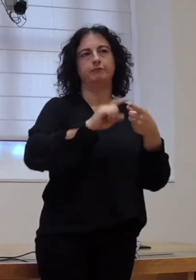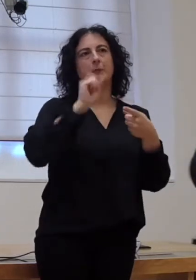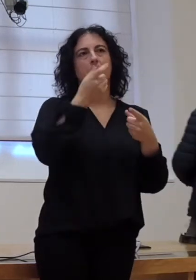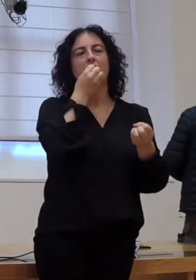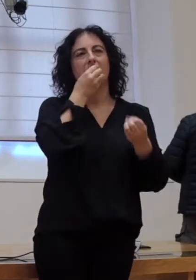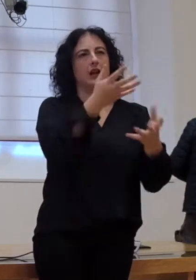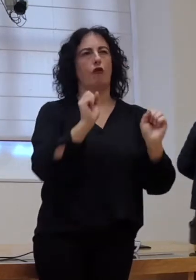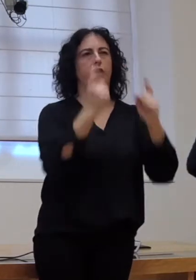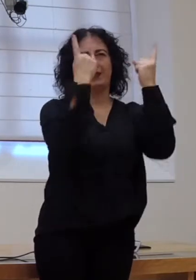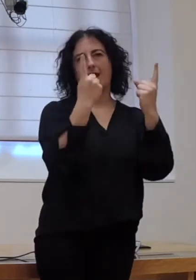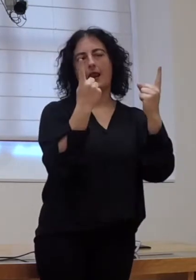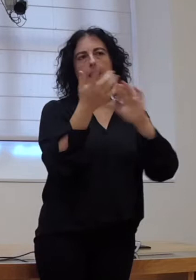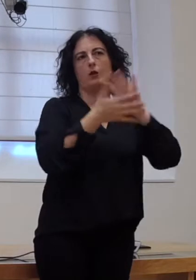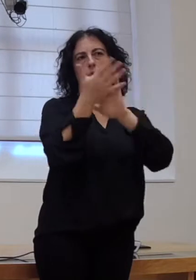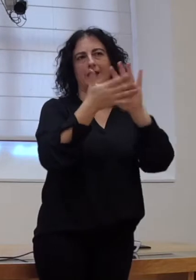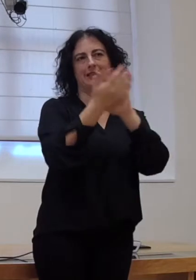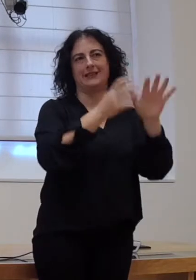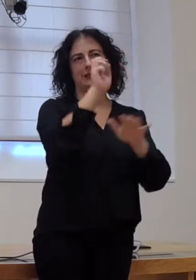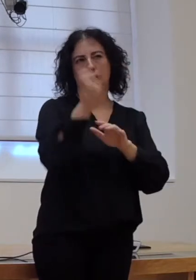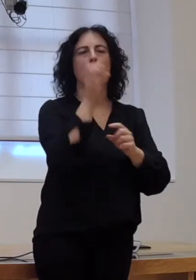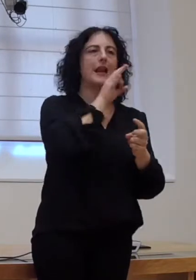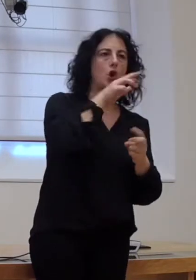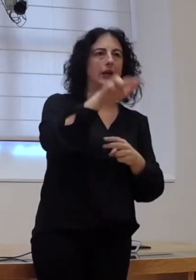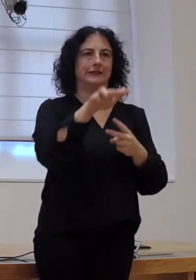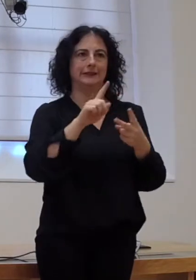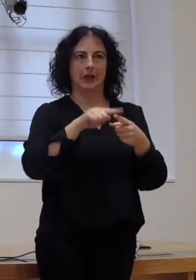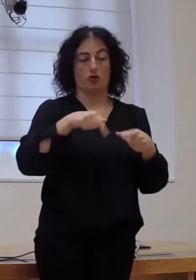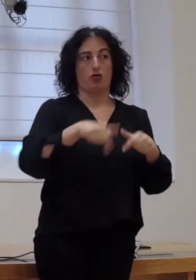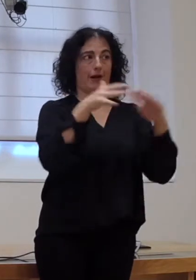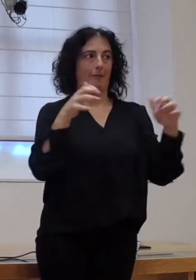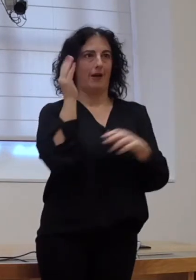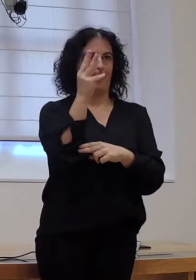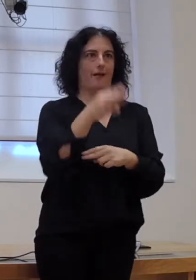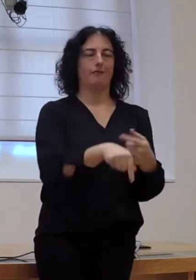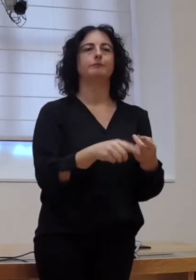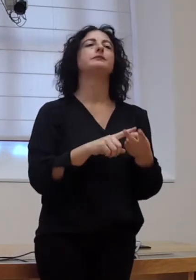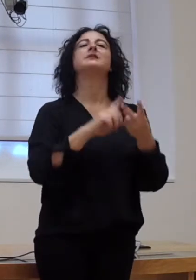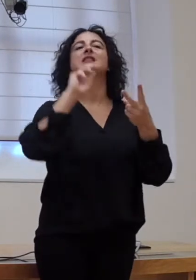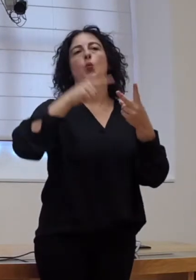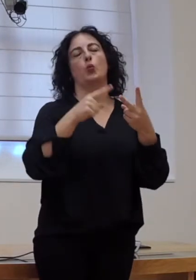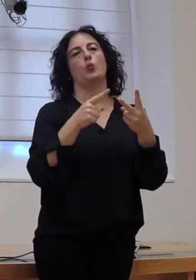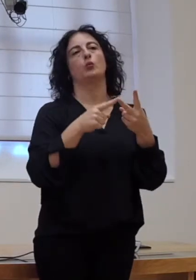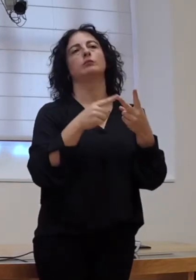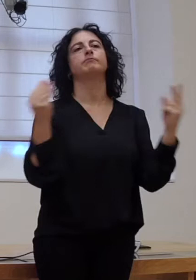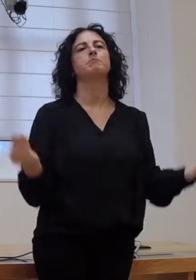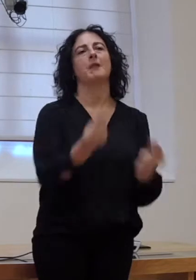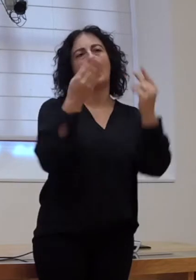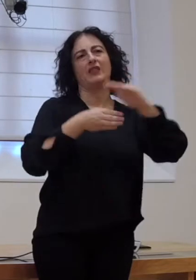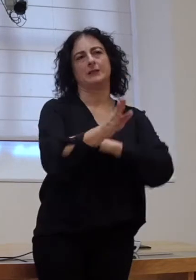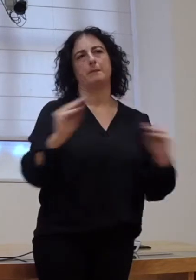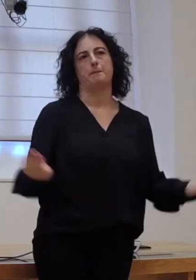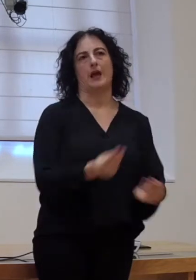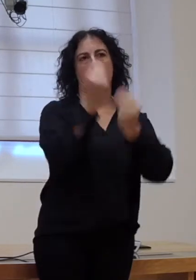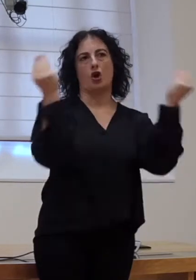declaración de oficialidade das lenguas de signos do galego e do castelán nesta Cámara. En segundo lugar, mellorar a accesibilidade